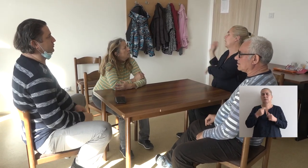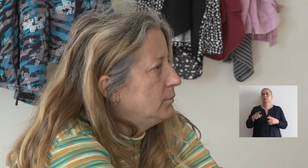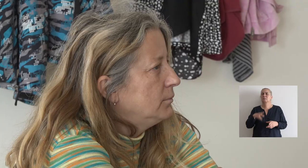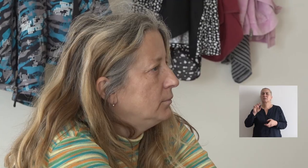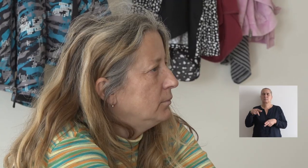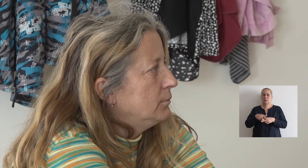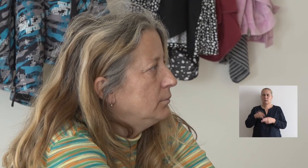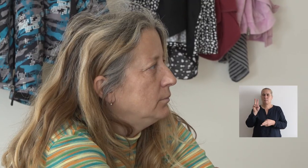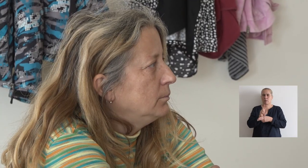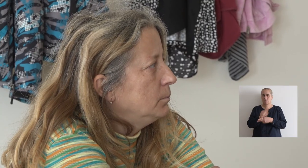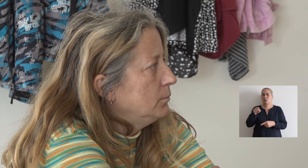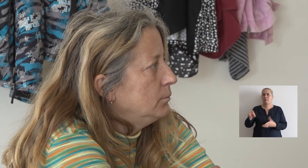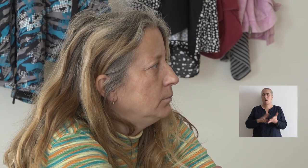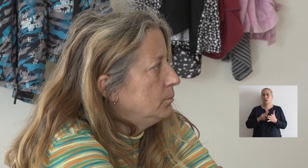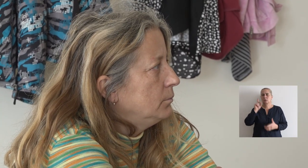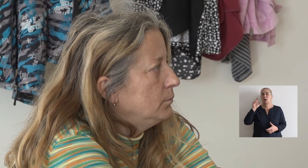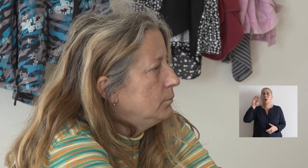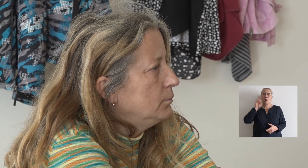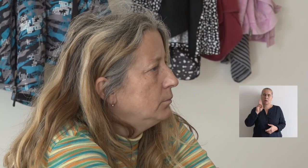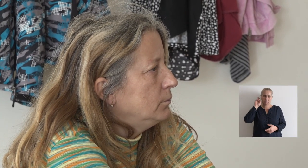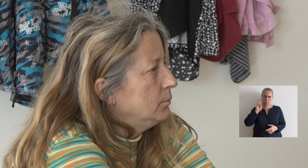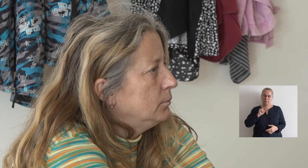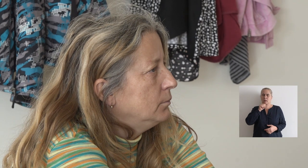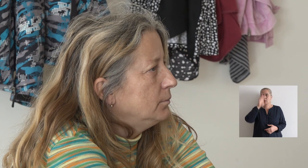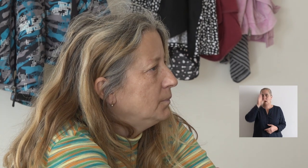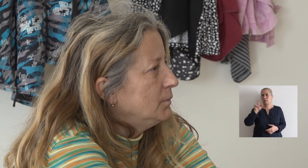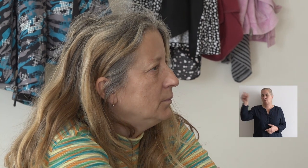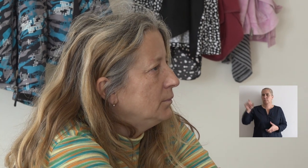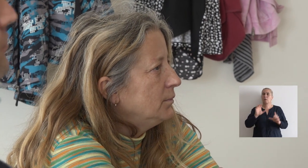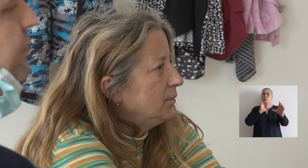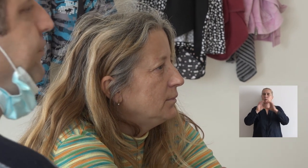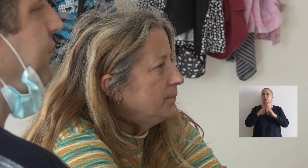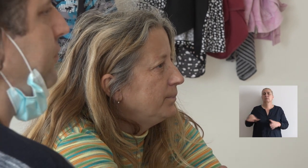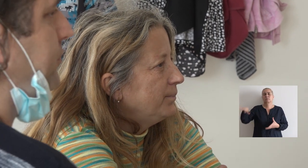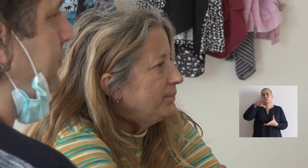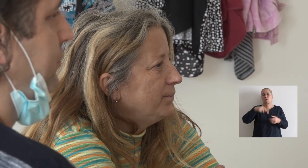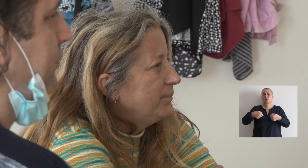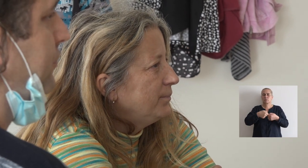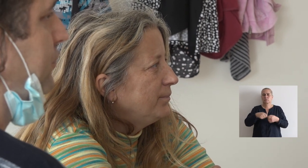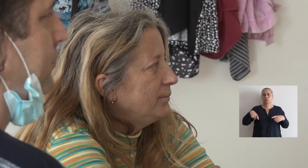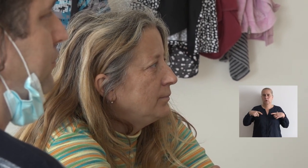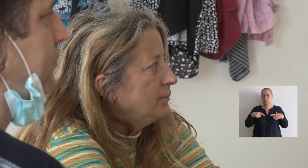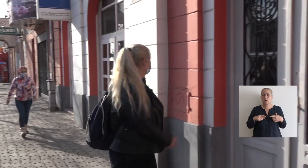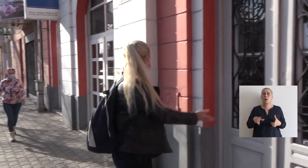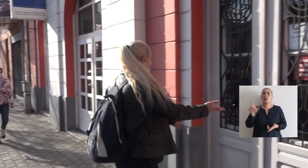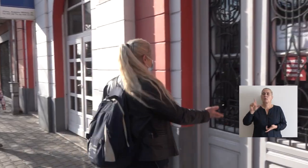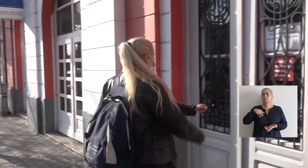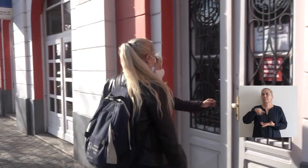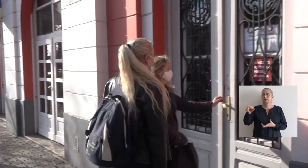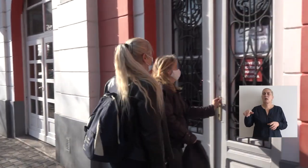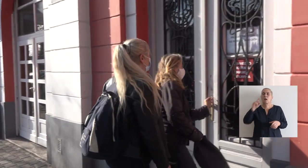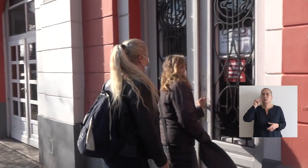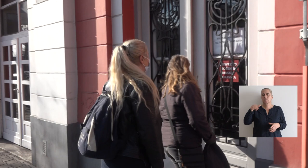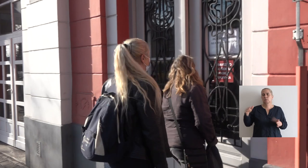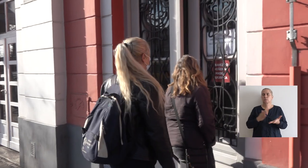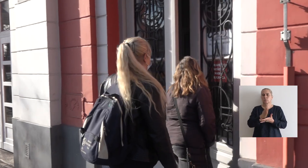ukrasa i nakita koji remeti pažnju. Na ovaj način gluve i nagluve osobe komuniciraju u svim oblastima društvenog života. Lucija se